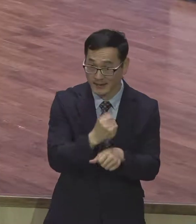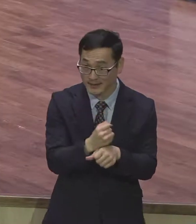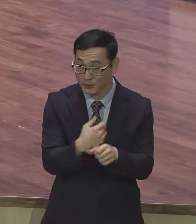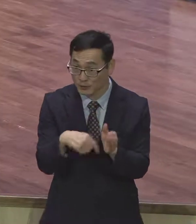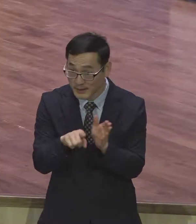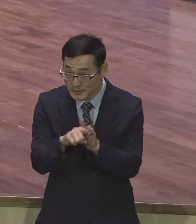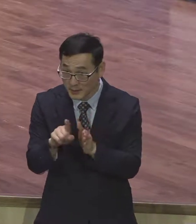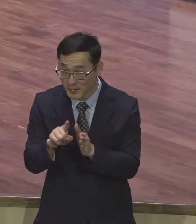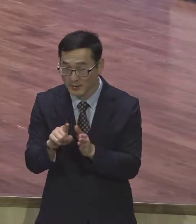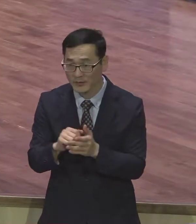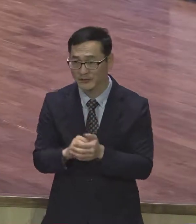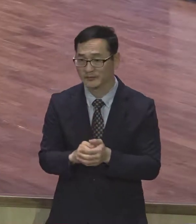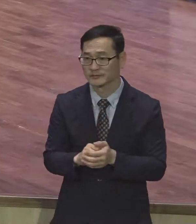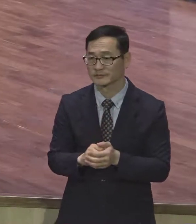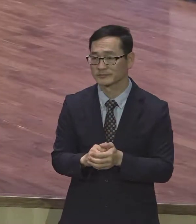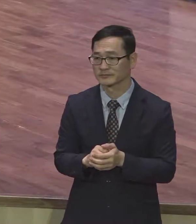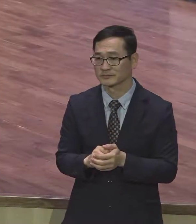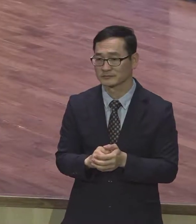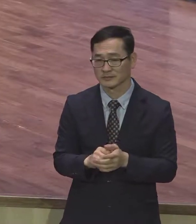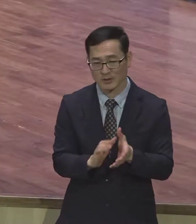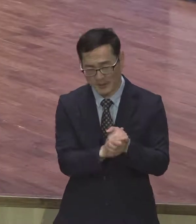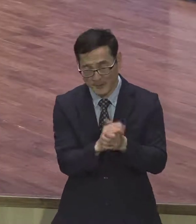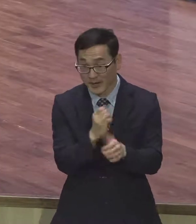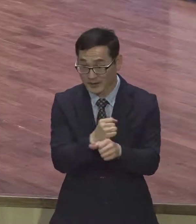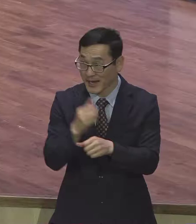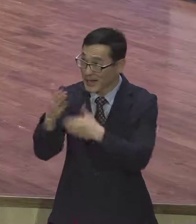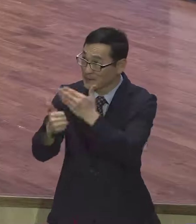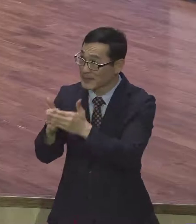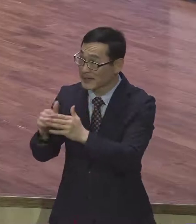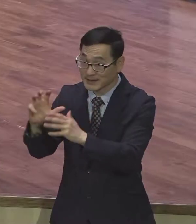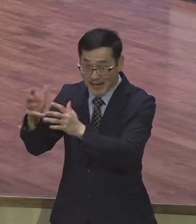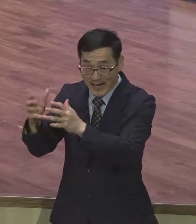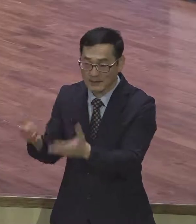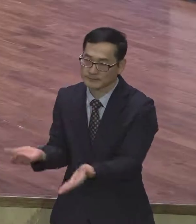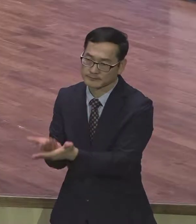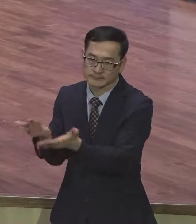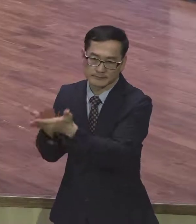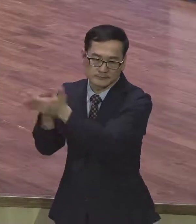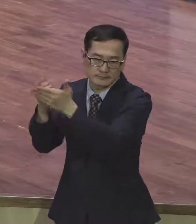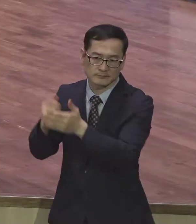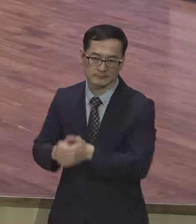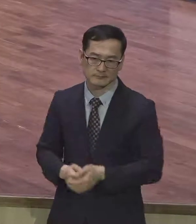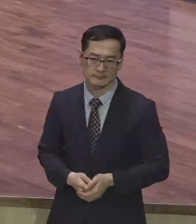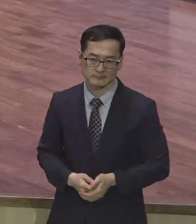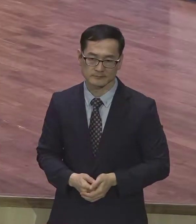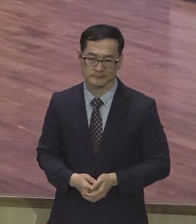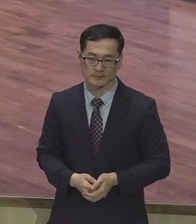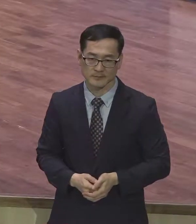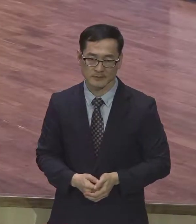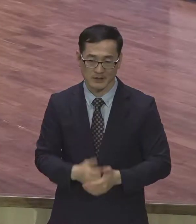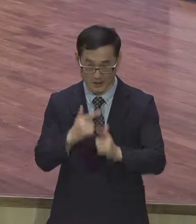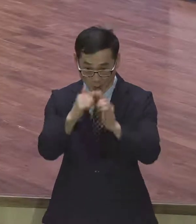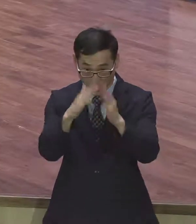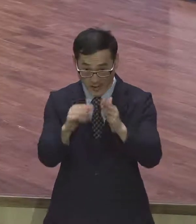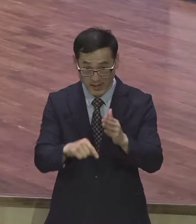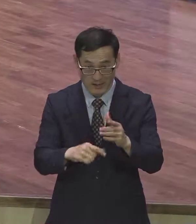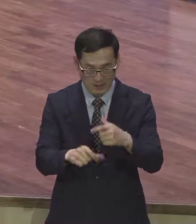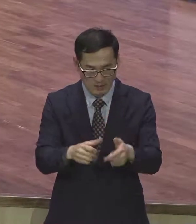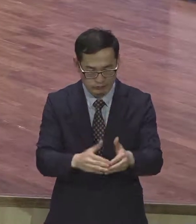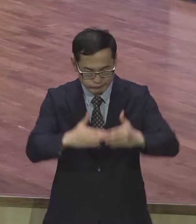사업을 무너지게 하는 것이 아니라 번창케 하는 역할을 확 교회를 막 기관을 부설을 구역을 일으키는 지역을